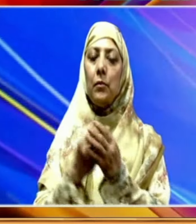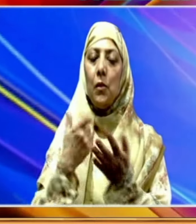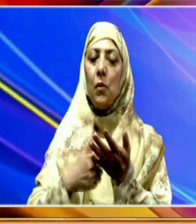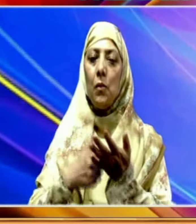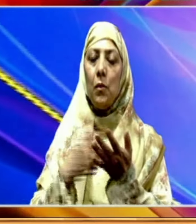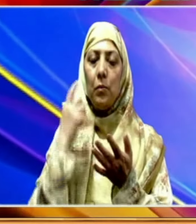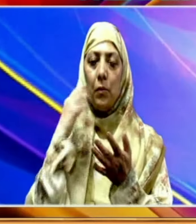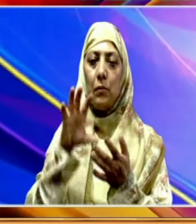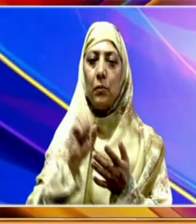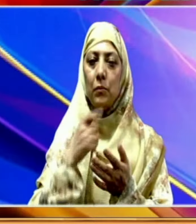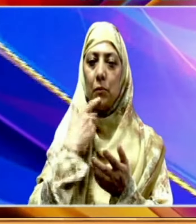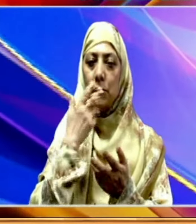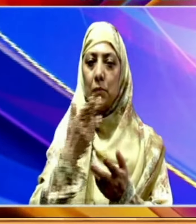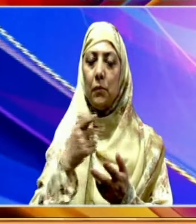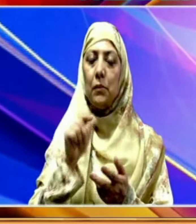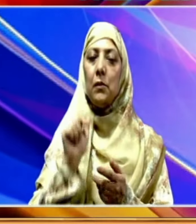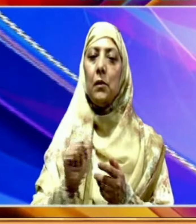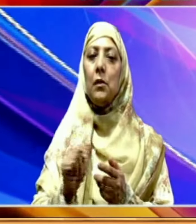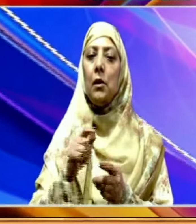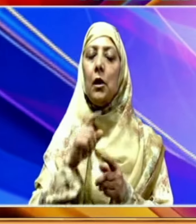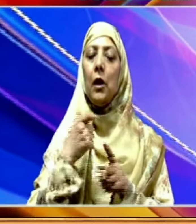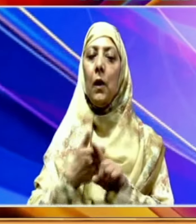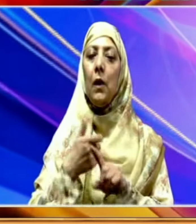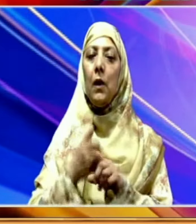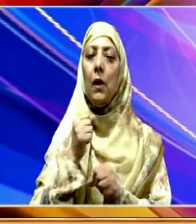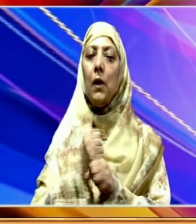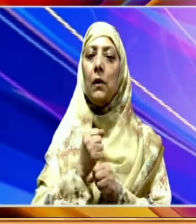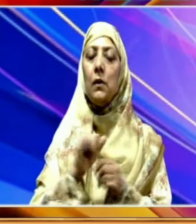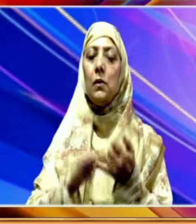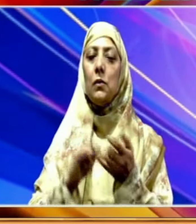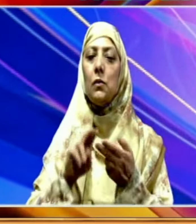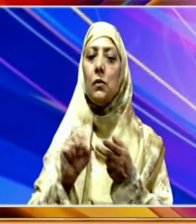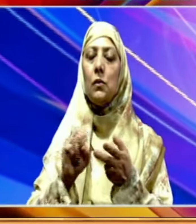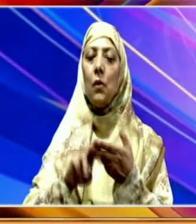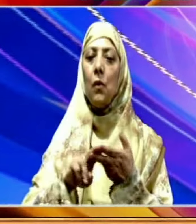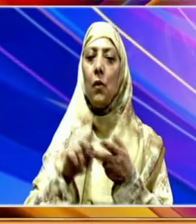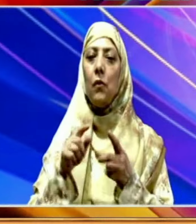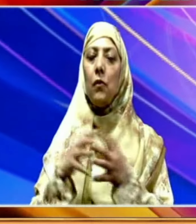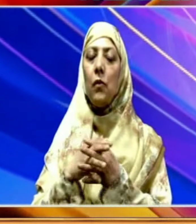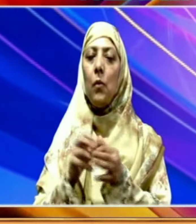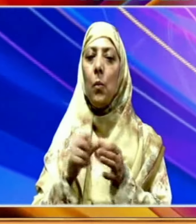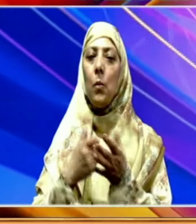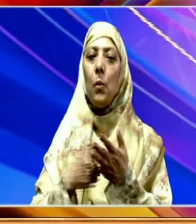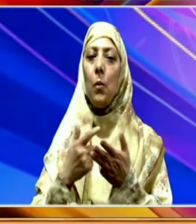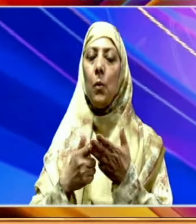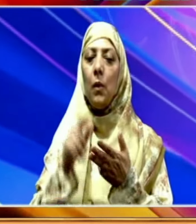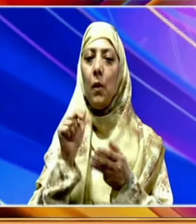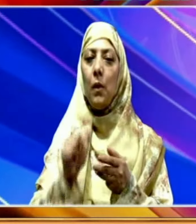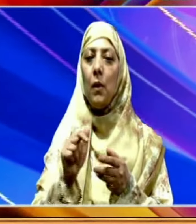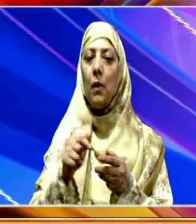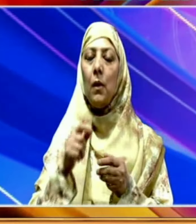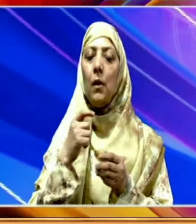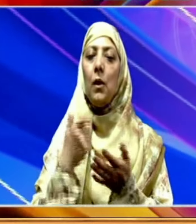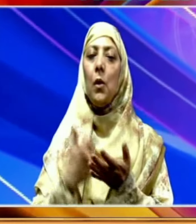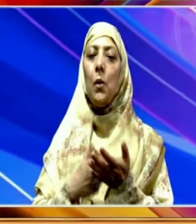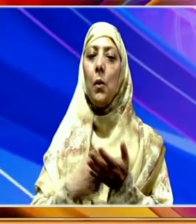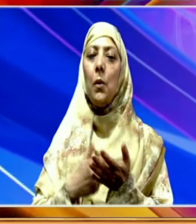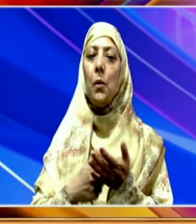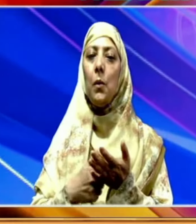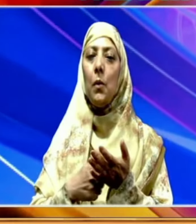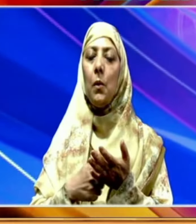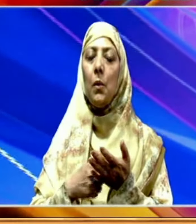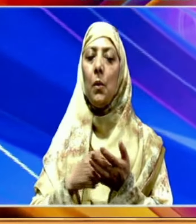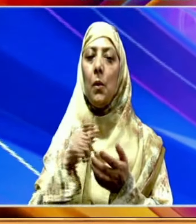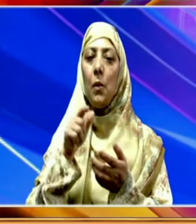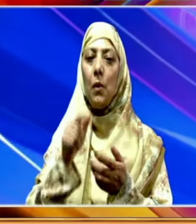رپورٹ طلب کی انہوں نے ہدایت دی کہ کے کے جی سافٹویر کم پوٹل کے آغاز سے قبل ان مراکز کو جلد از